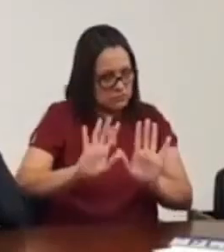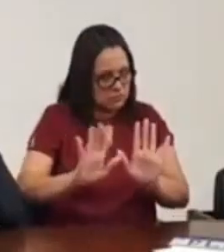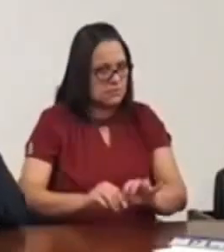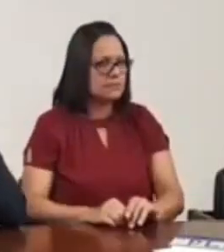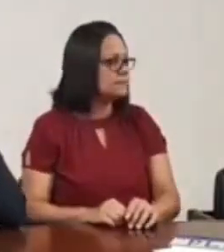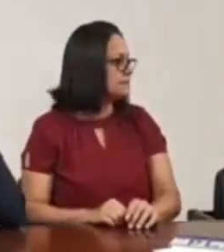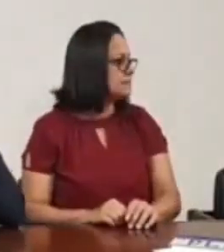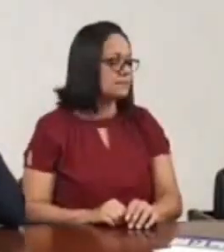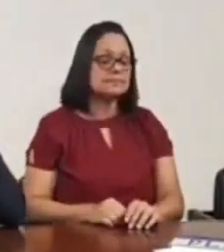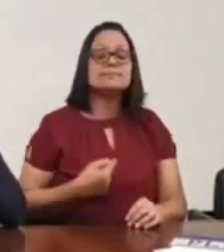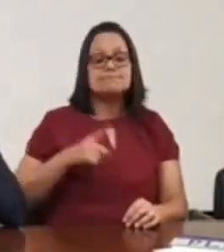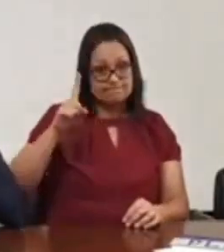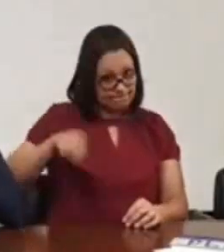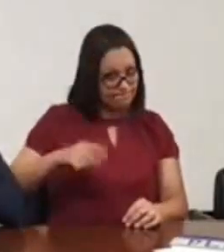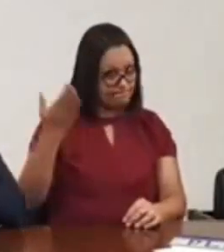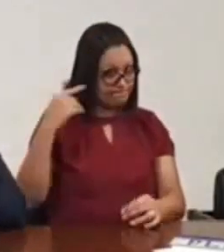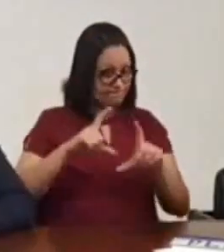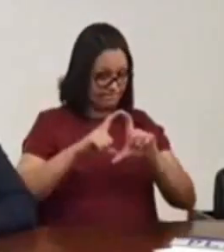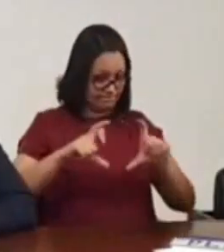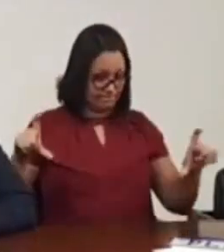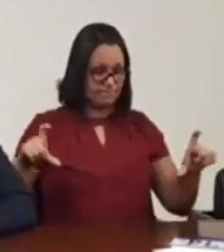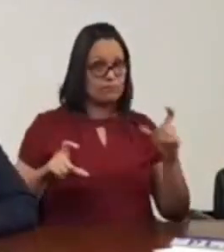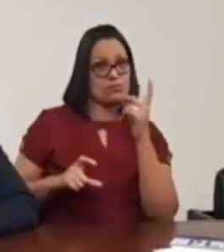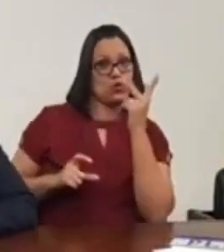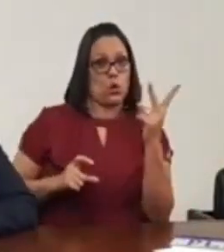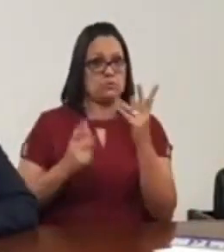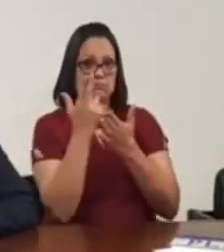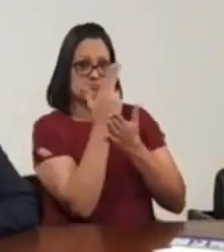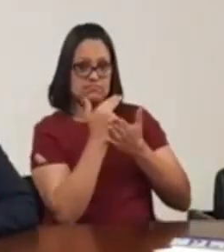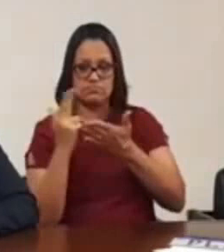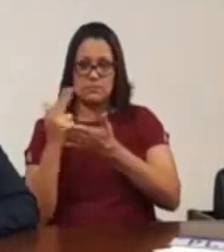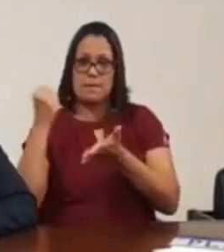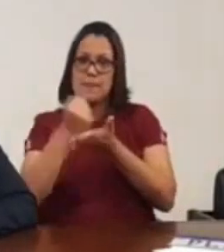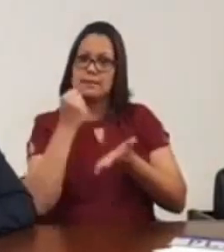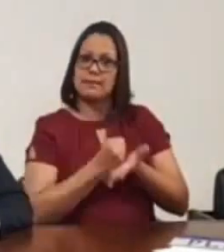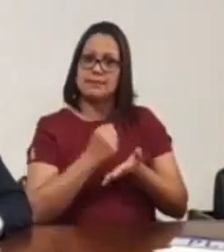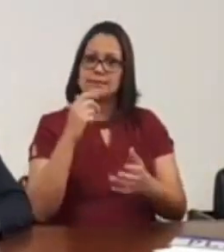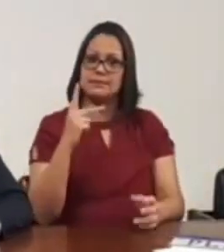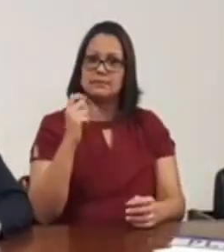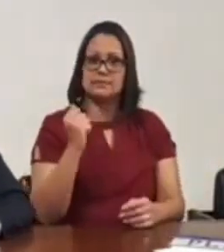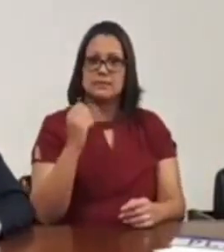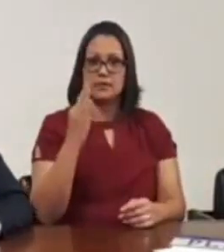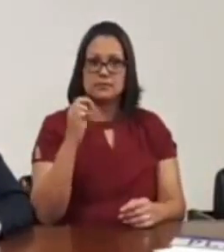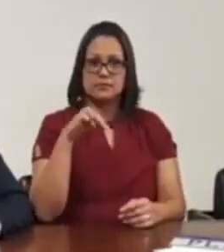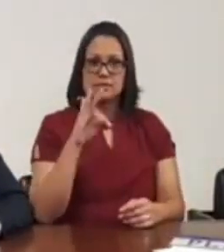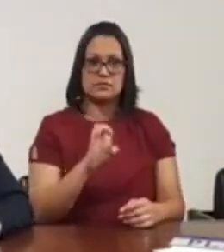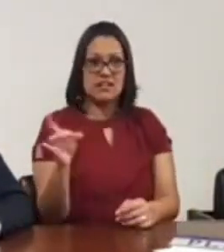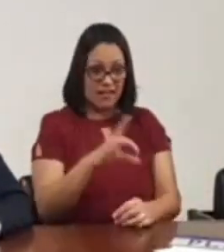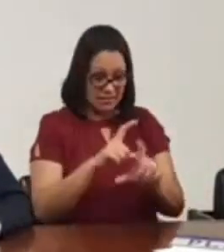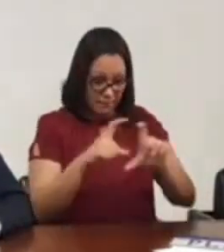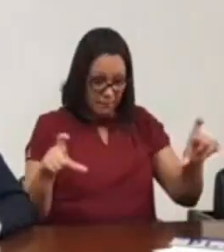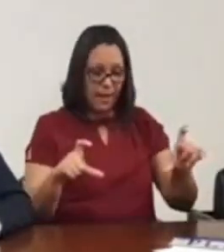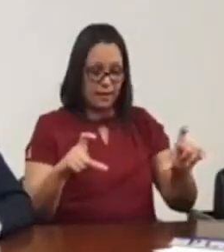É isso, presidente. A gente tinha na placa dois elementos gráficos patenteados, ou seja, a cada placa